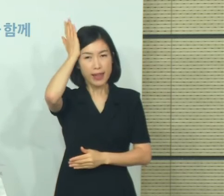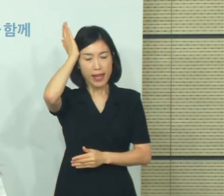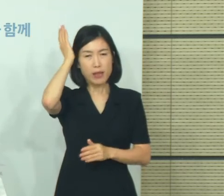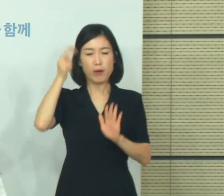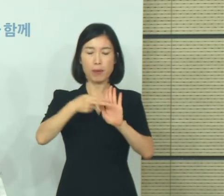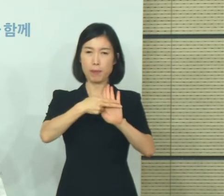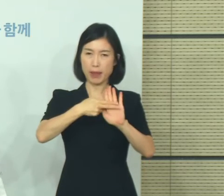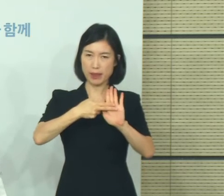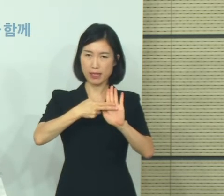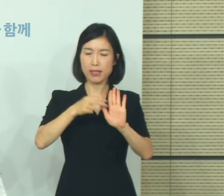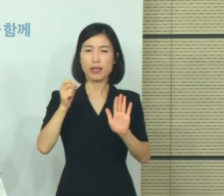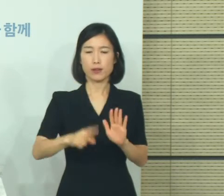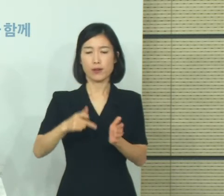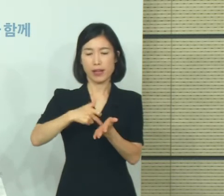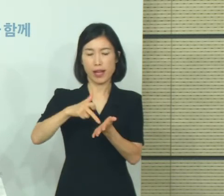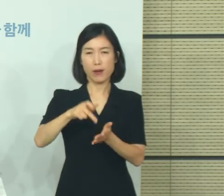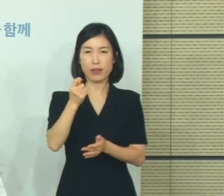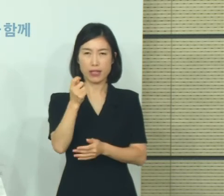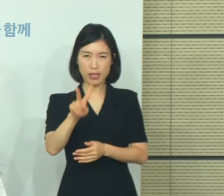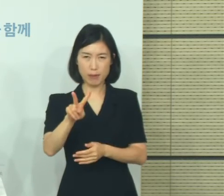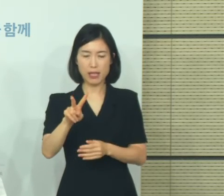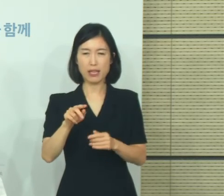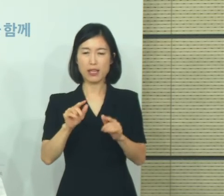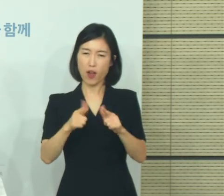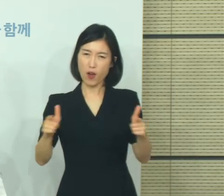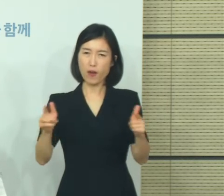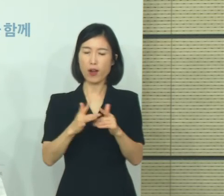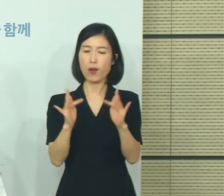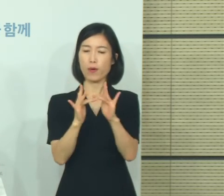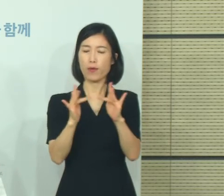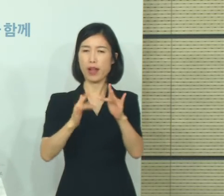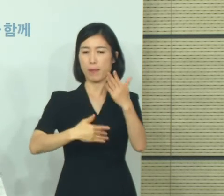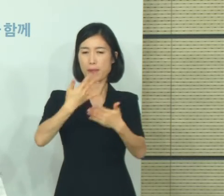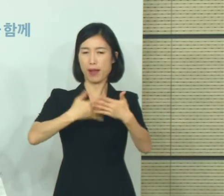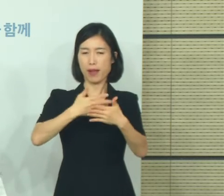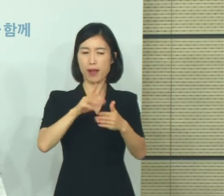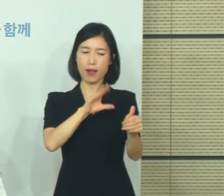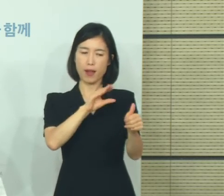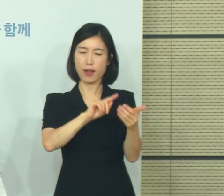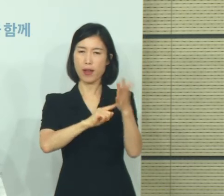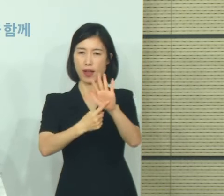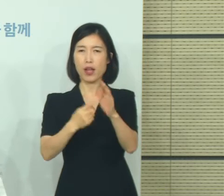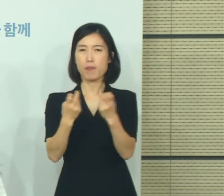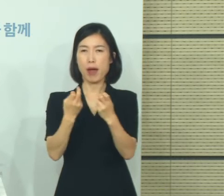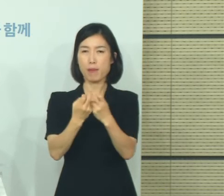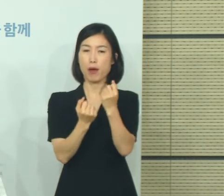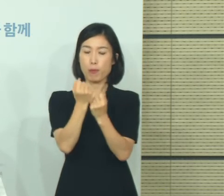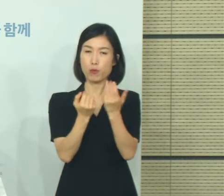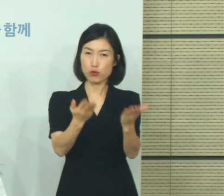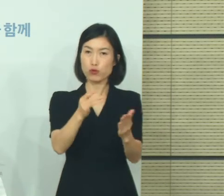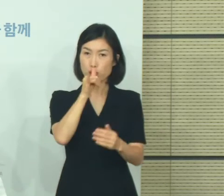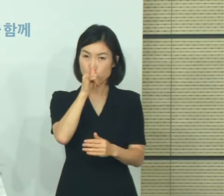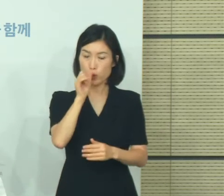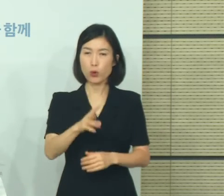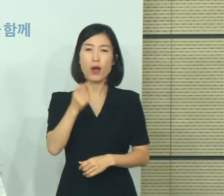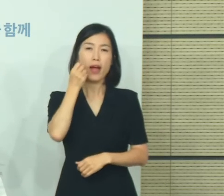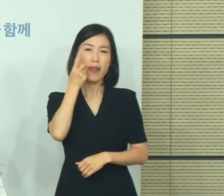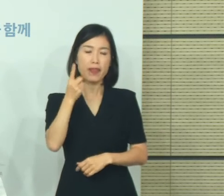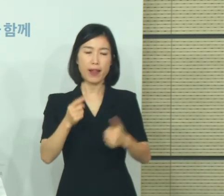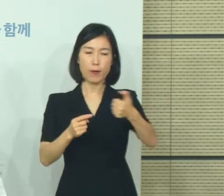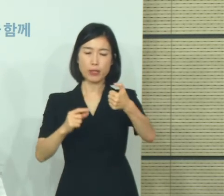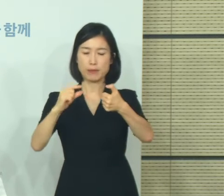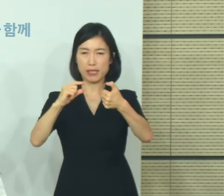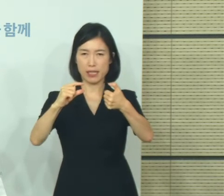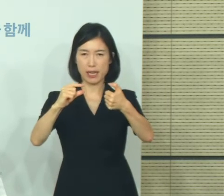플랫폼을 통한 온라인 방송 방법을 안내하는 한편 월 50기가의 모바일 데이터를